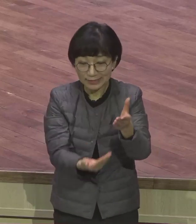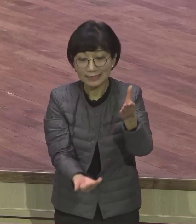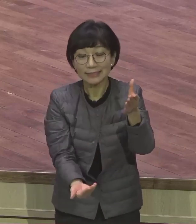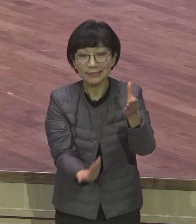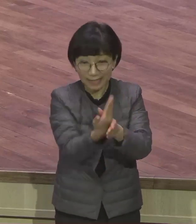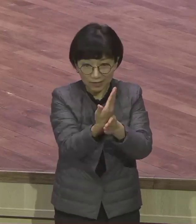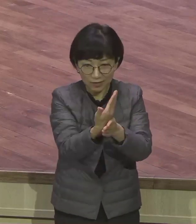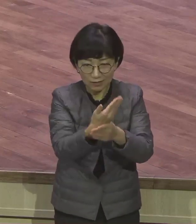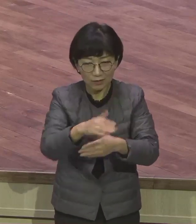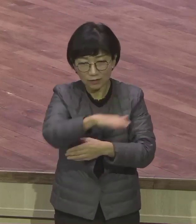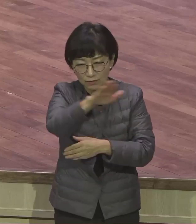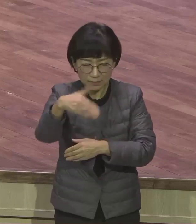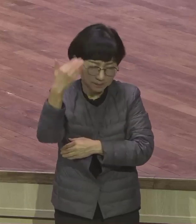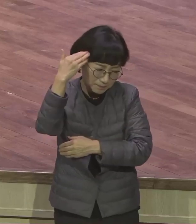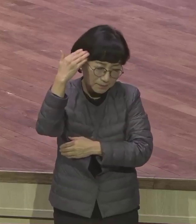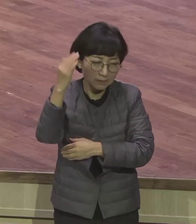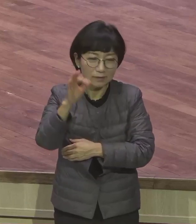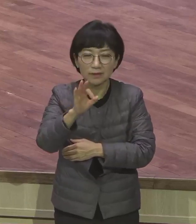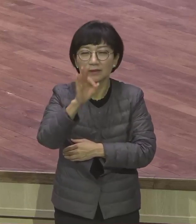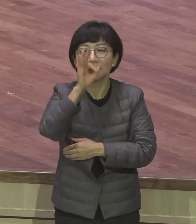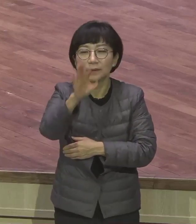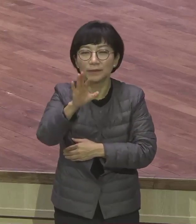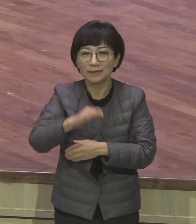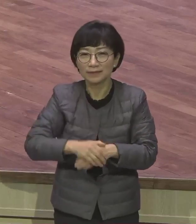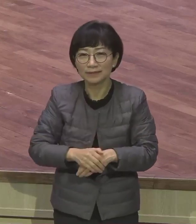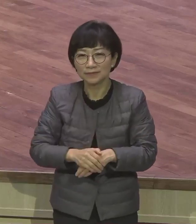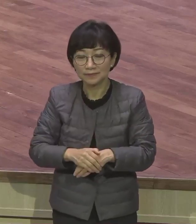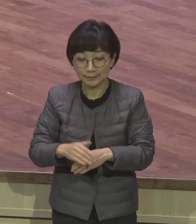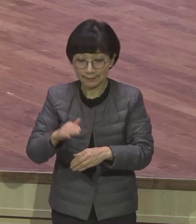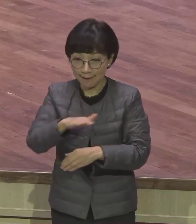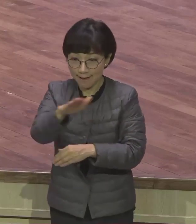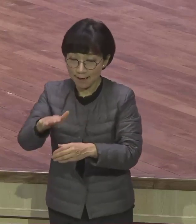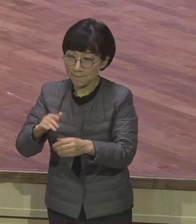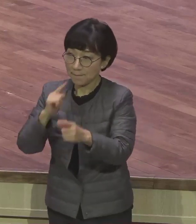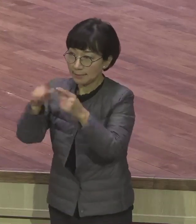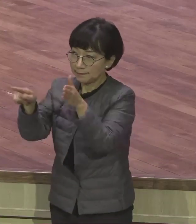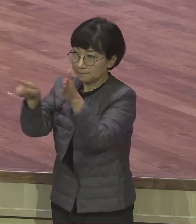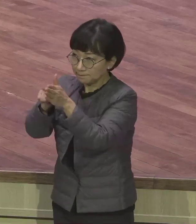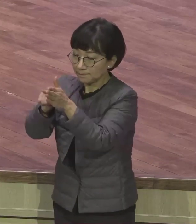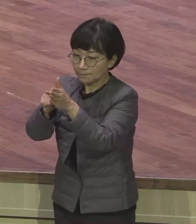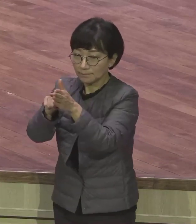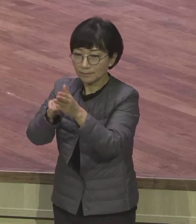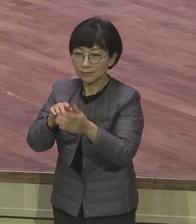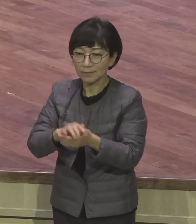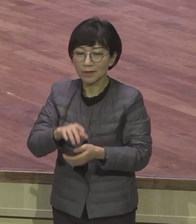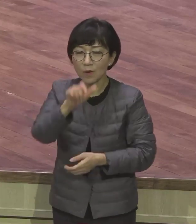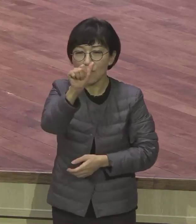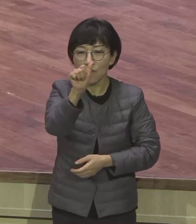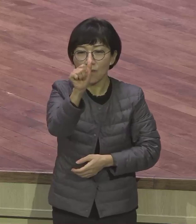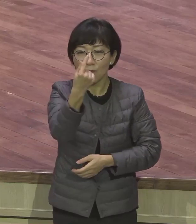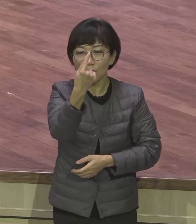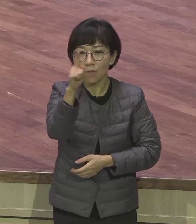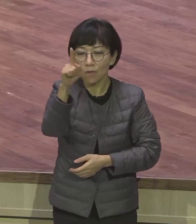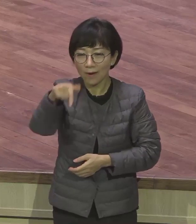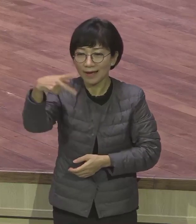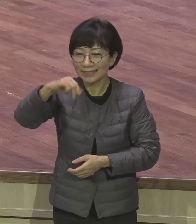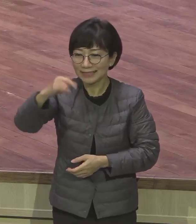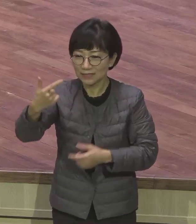지어잡을 수가 없게 되어 있어요. 말씀을 믿고 그래서 확신에 그하라. 확신을 좀 가져라. 확신.